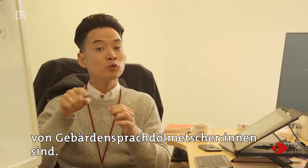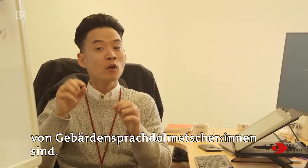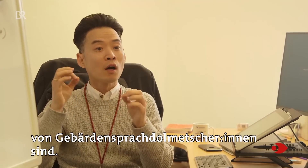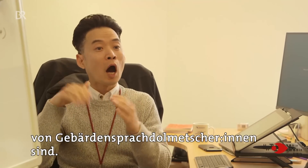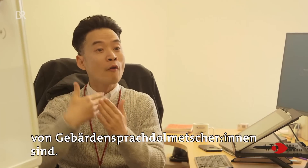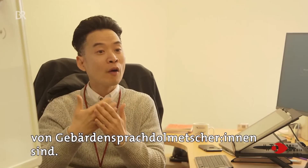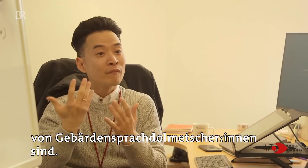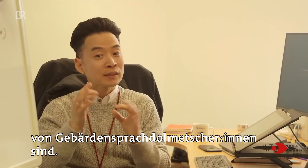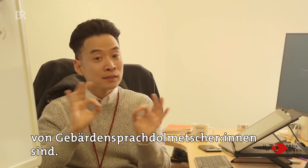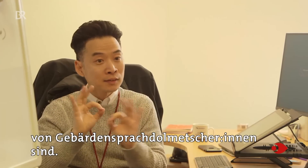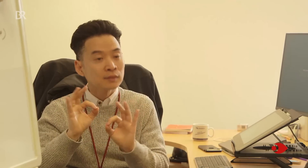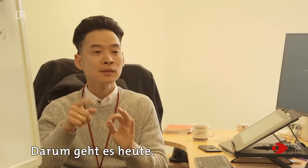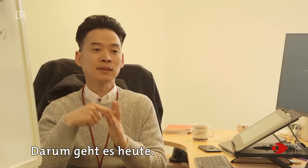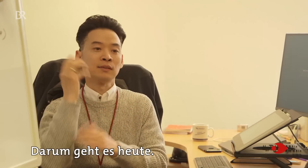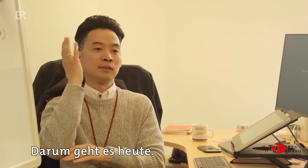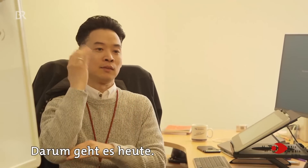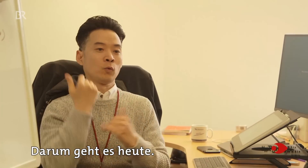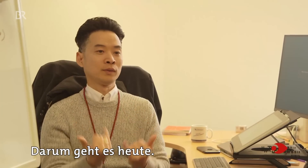GebärdensprachdolmetscherInnen sind. Darum geht es heute.